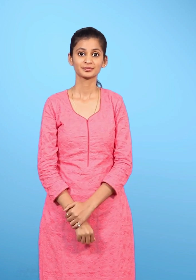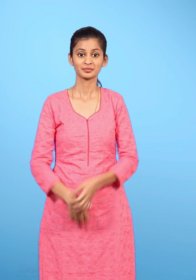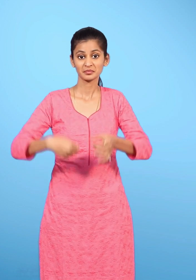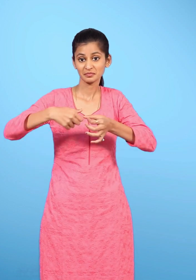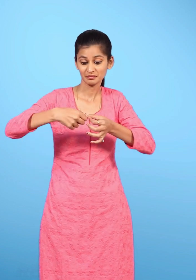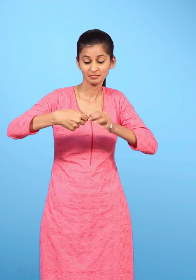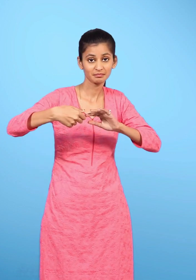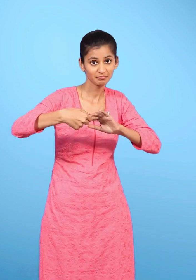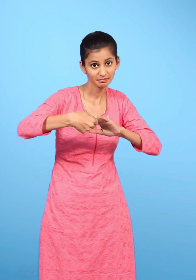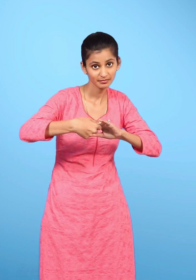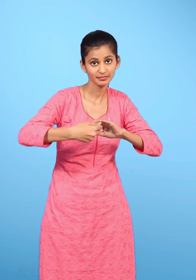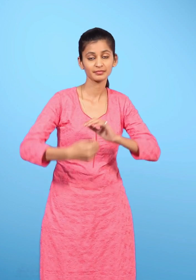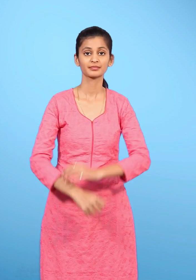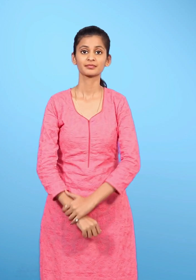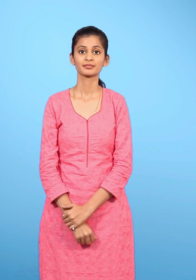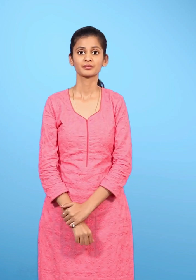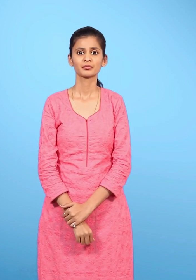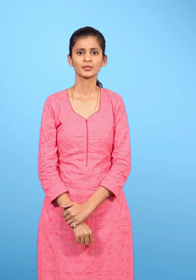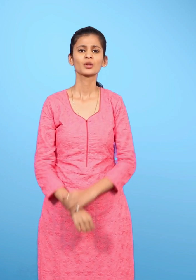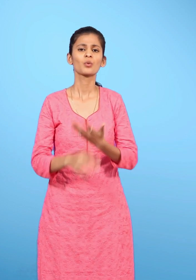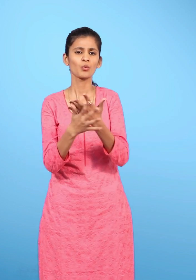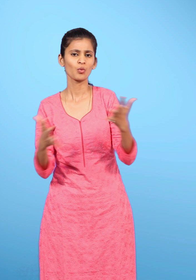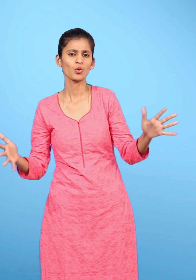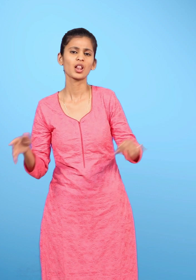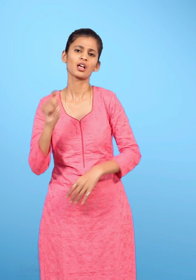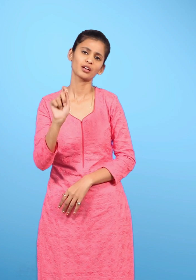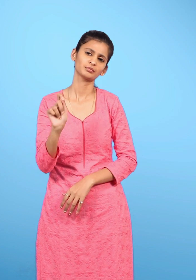ना खून काटना या कोई और बात